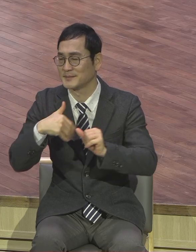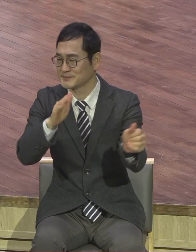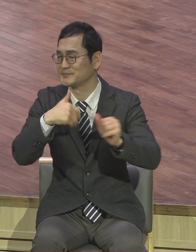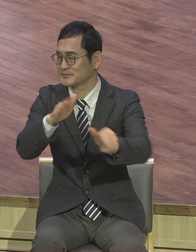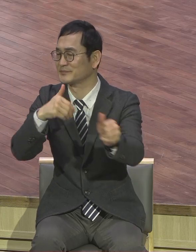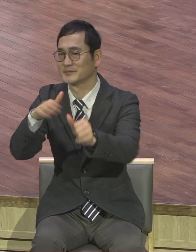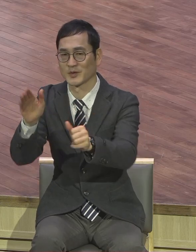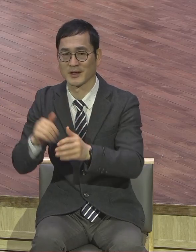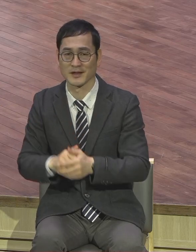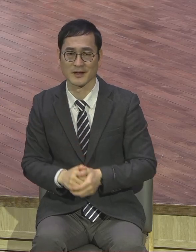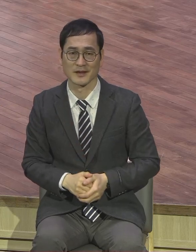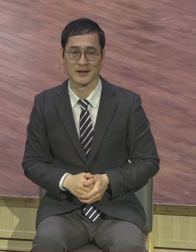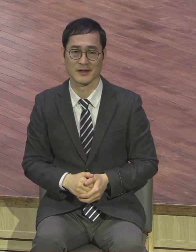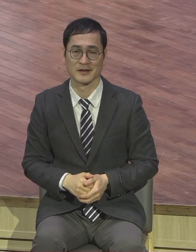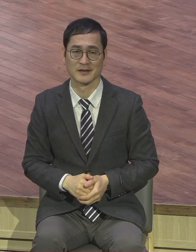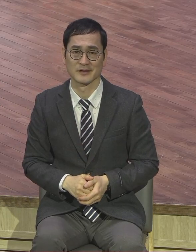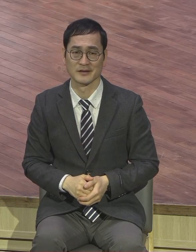가정 파송하고 스무 가지 협력하고